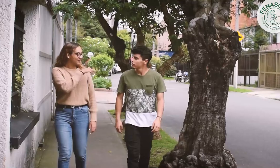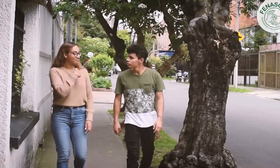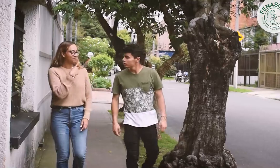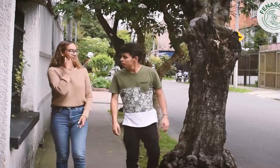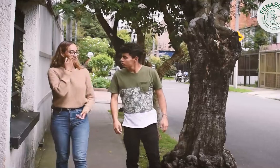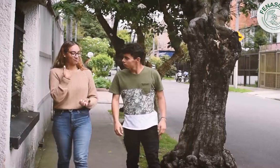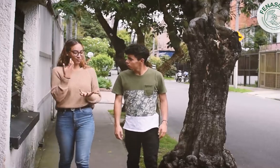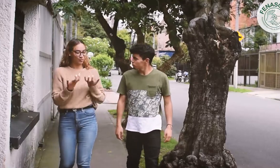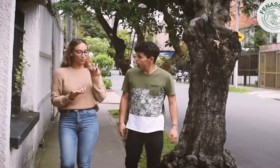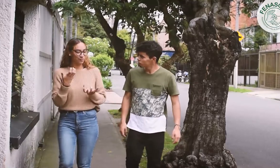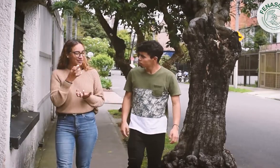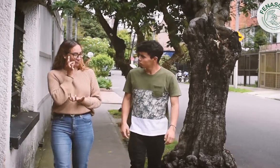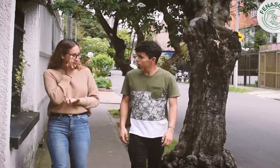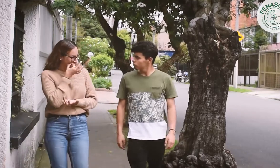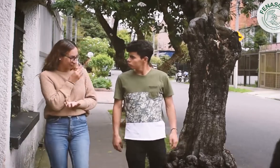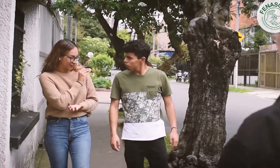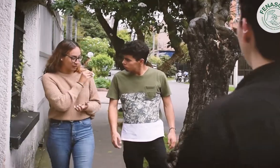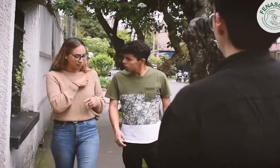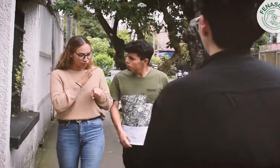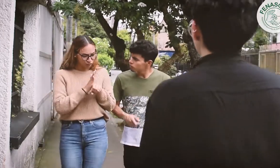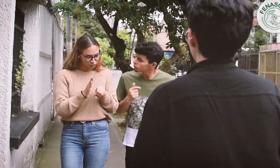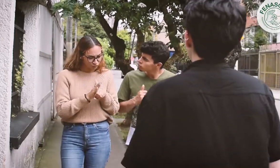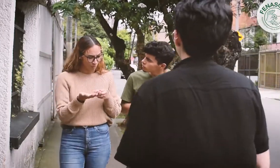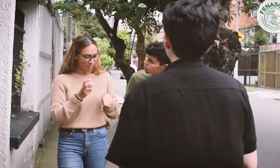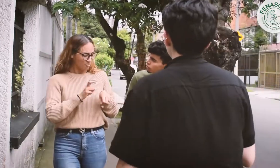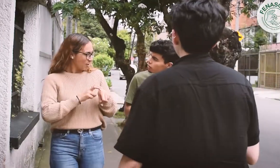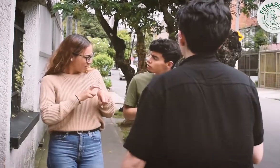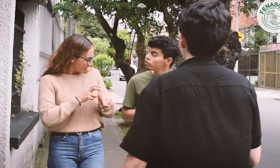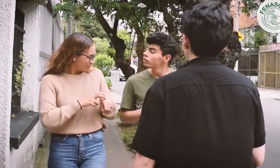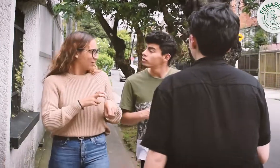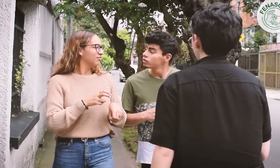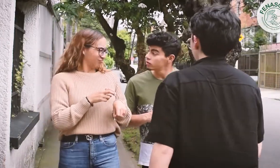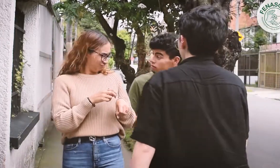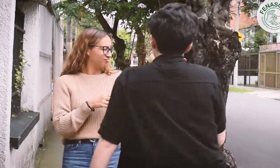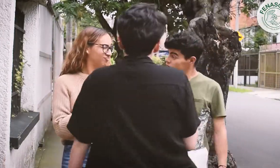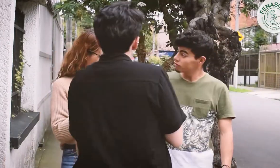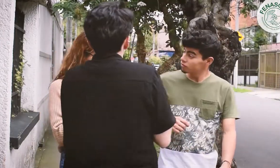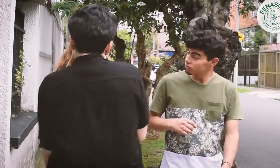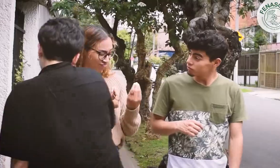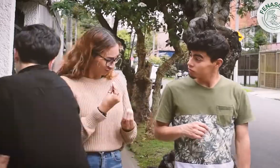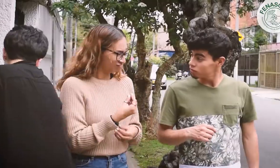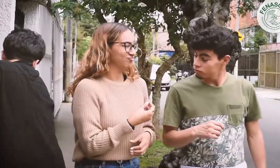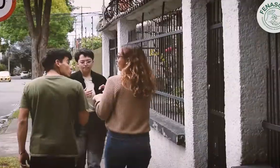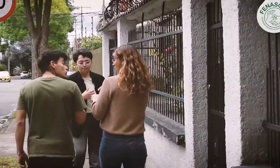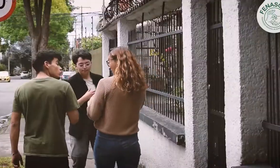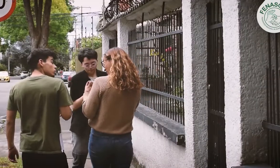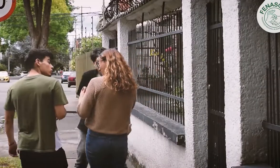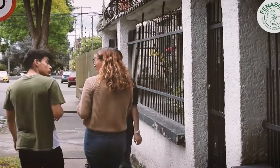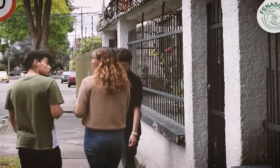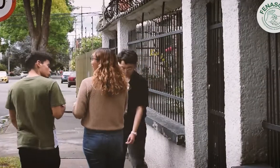La comida que hice ayer me quedó rica, con tomate, papa, sí. ¿Con buen sabor?